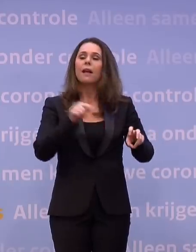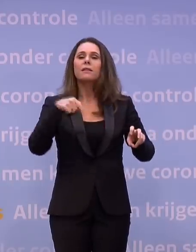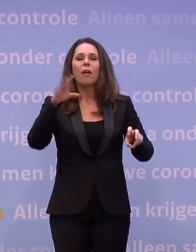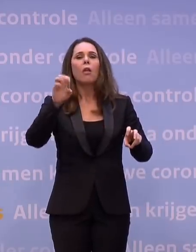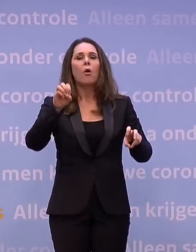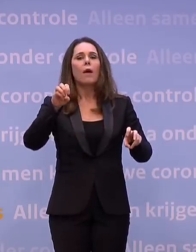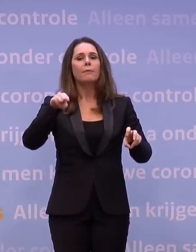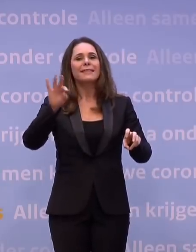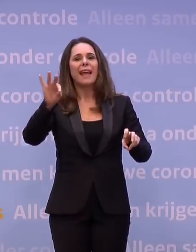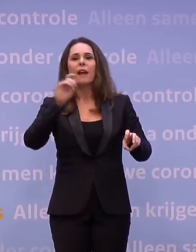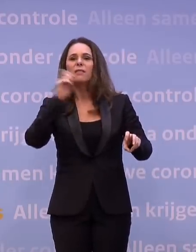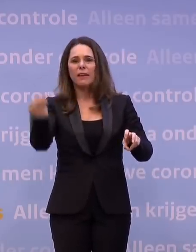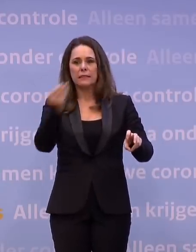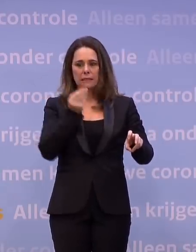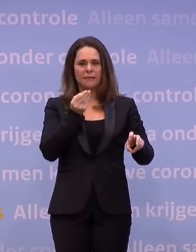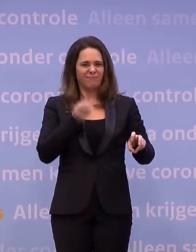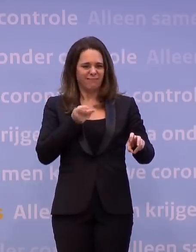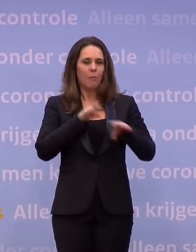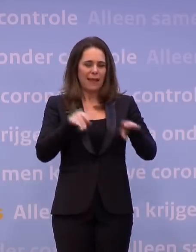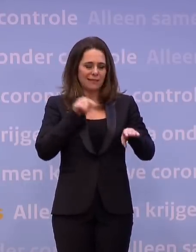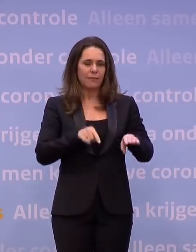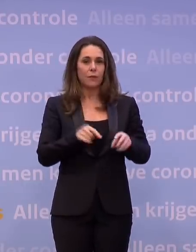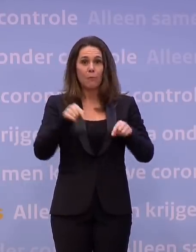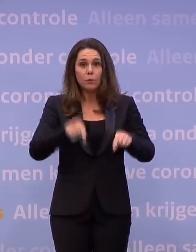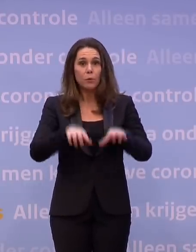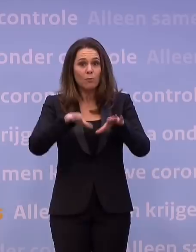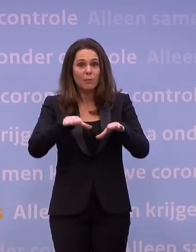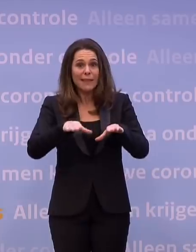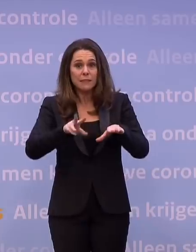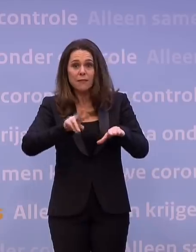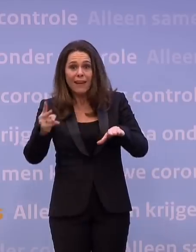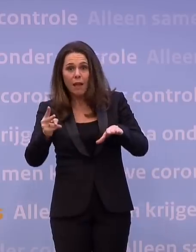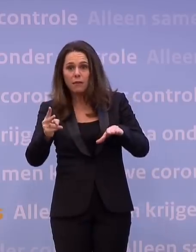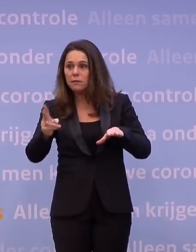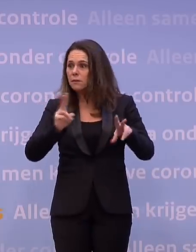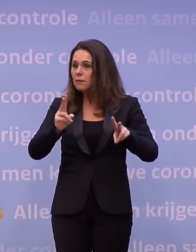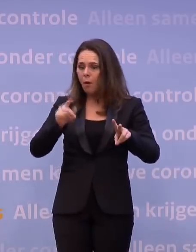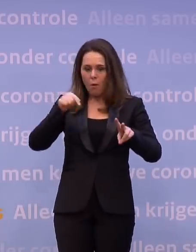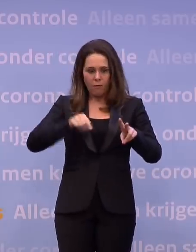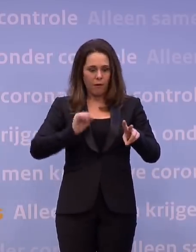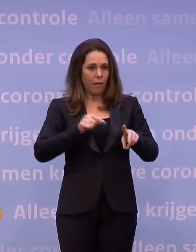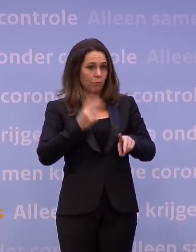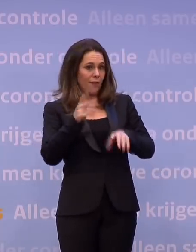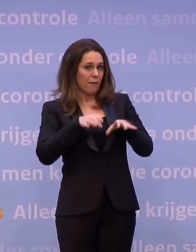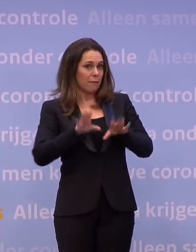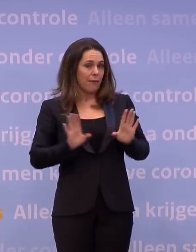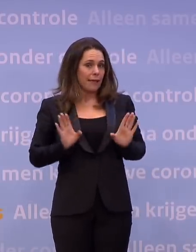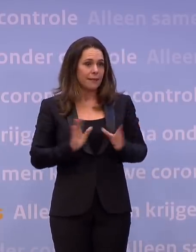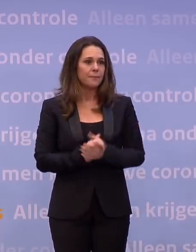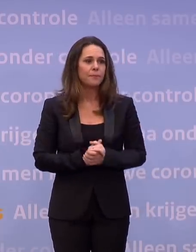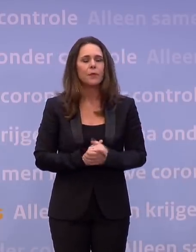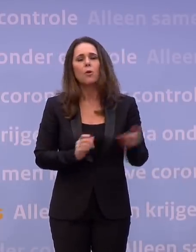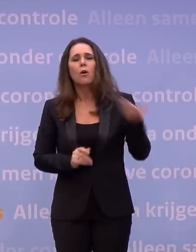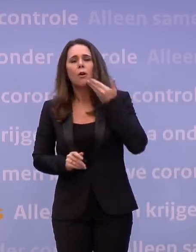van Dan. En ik kan daar nu niet van zeggen, zeker niet met die Britse variant op komst, of dat tegen die tijd verantwoord is. Oké, en dan nog een vraag aan